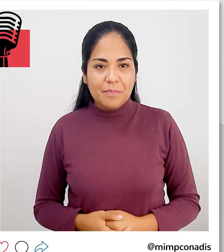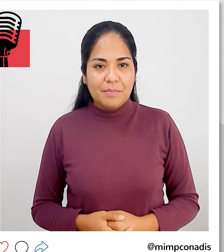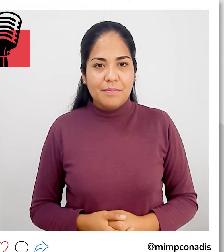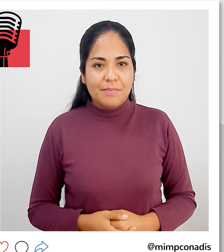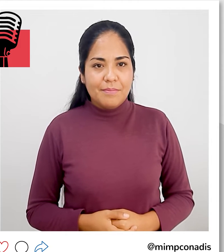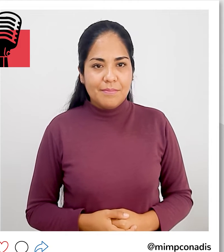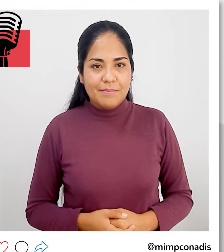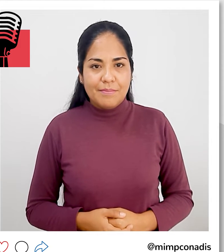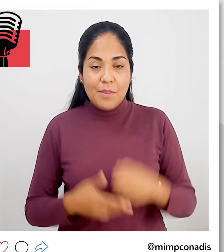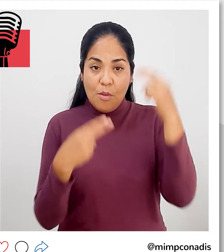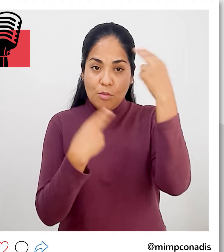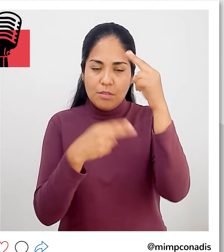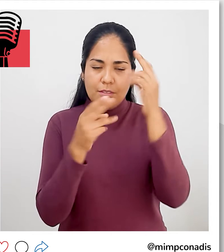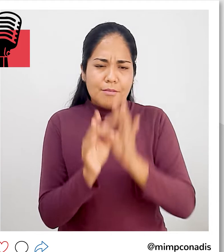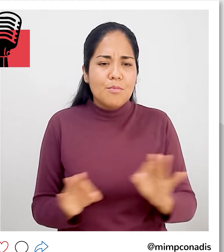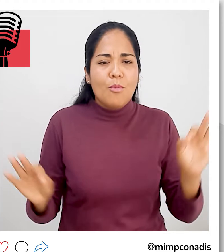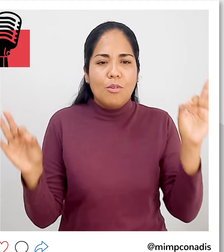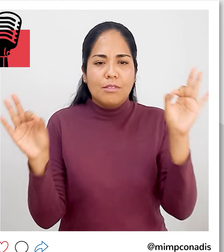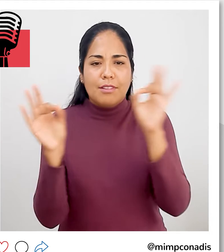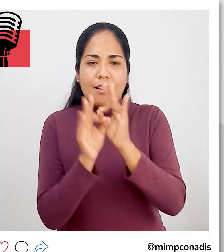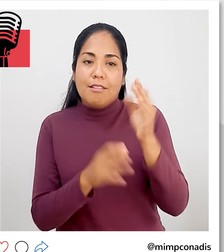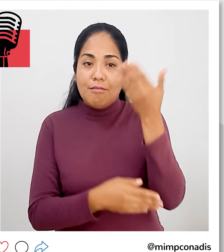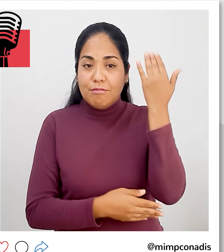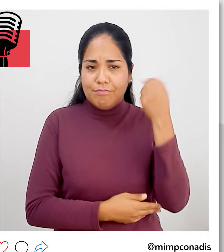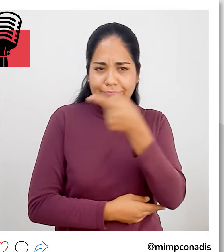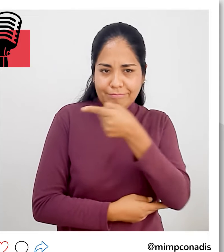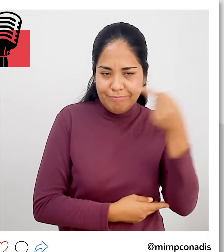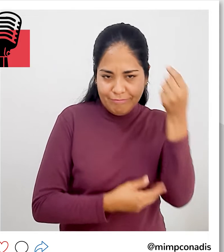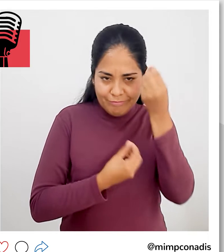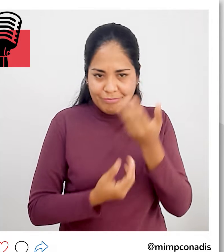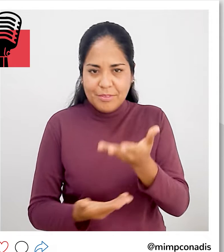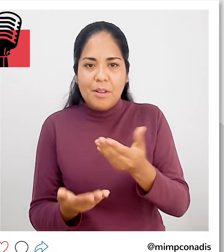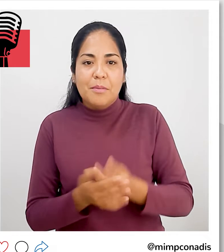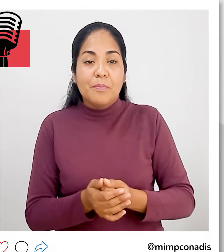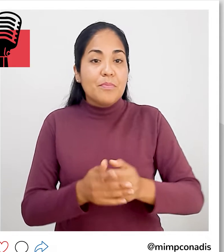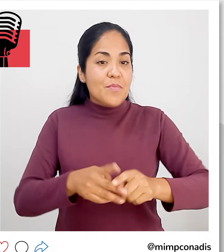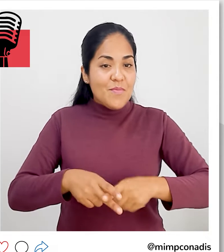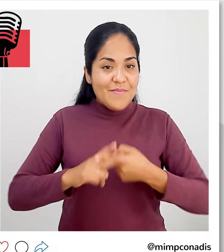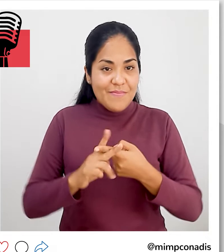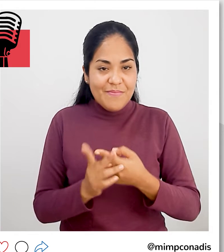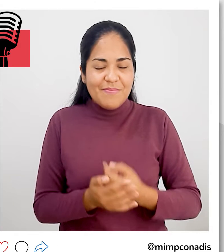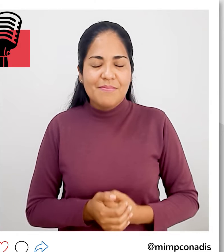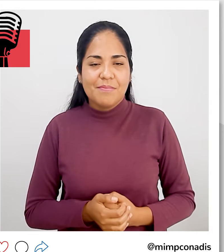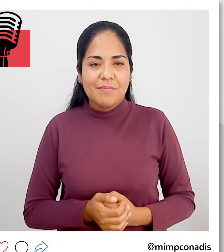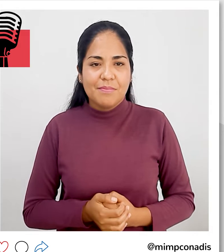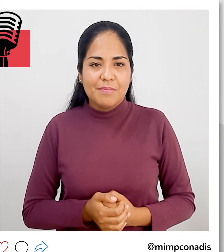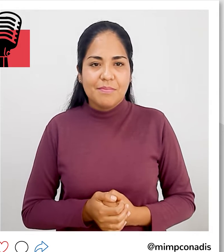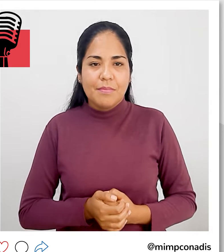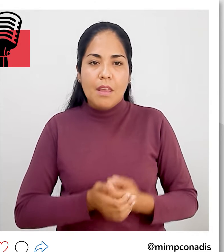con las noticias más importantes de la semana. Comenzamos.